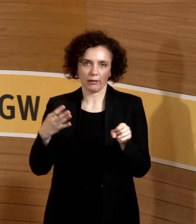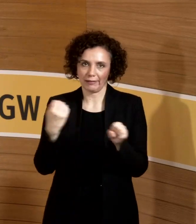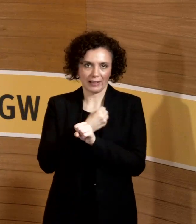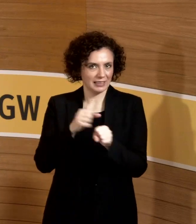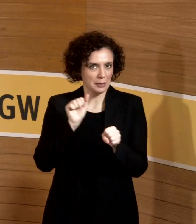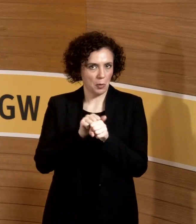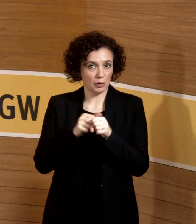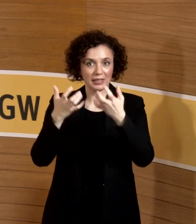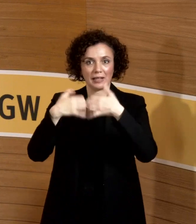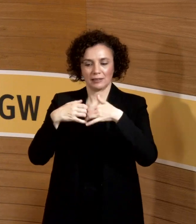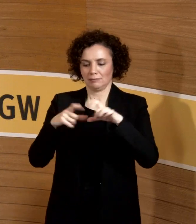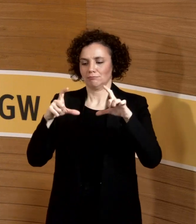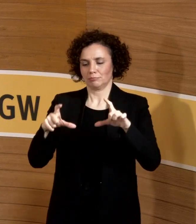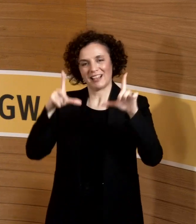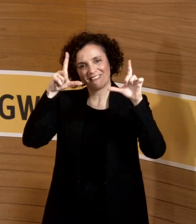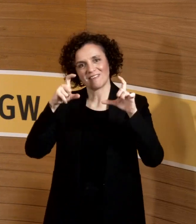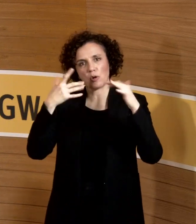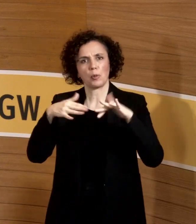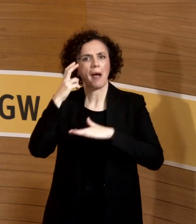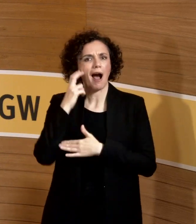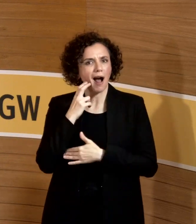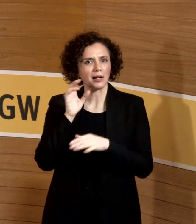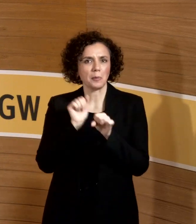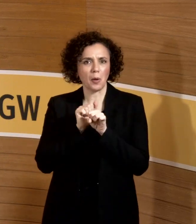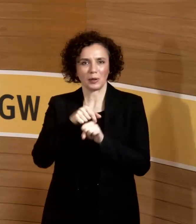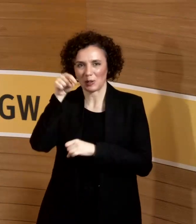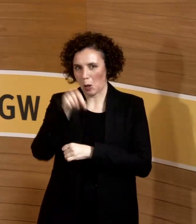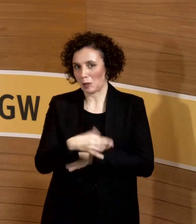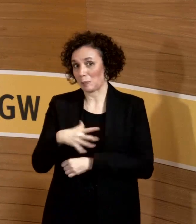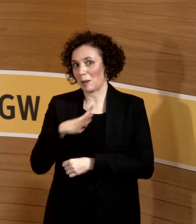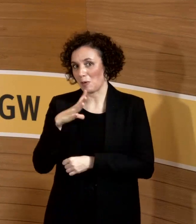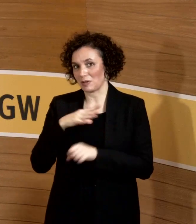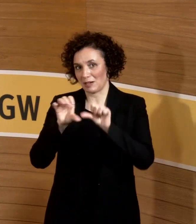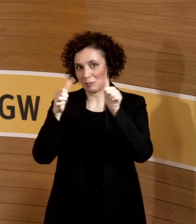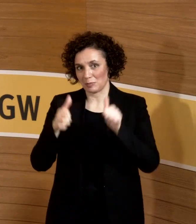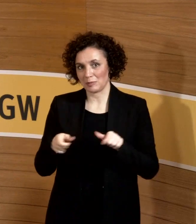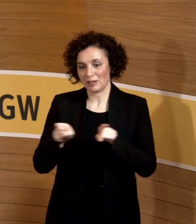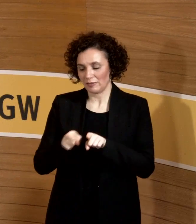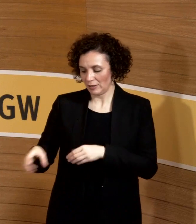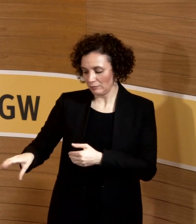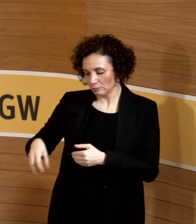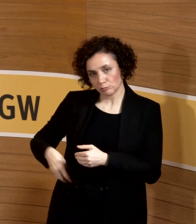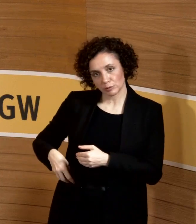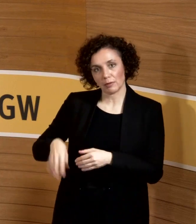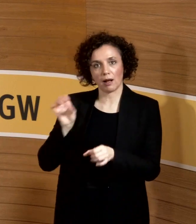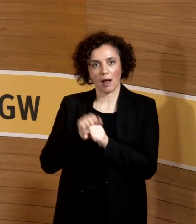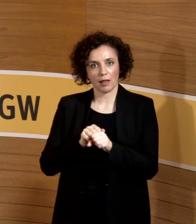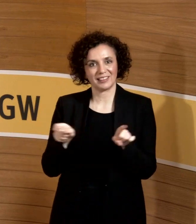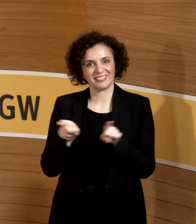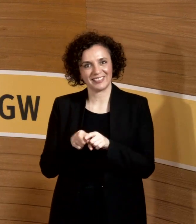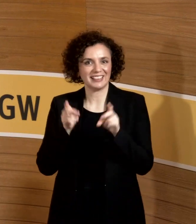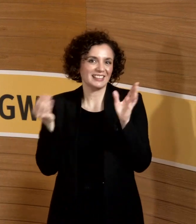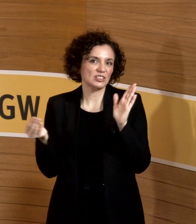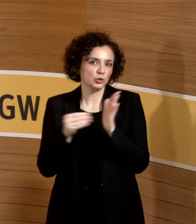moderner aus, aber ein elektronisches Personendosimeter, was zusätzlich zu dem normalen Dosimeter getragen werden kann und auch werden